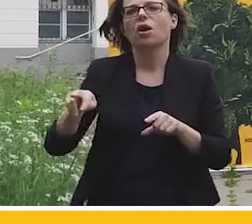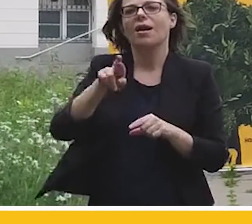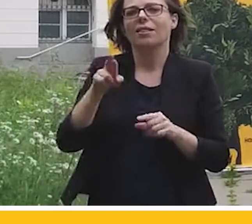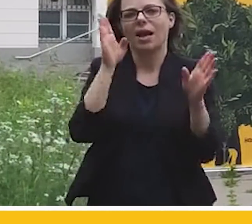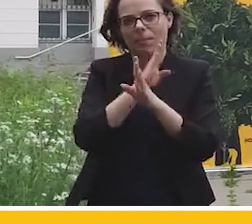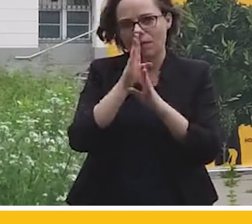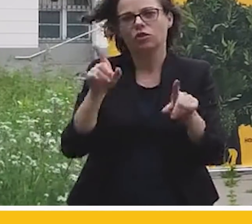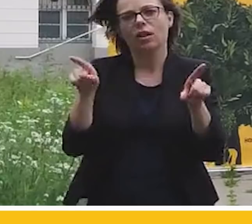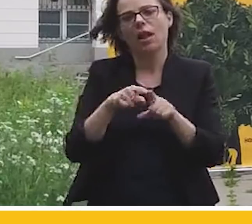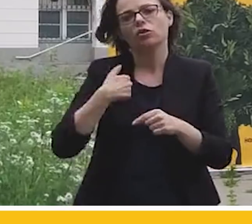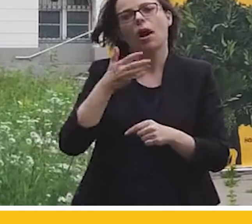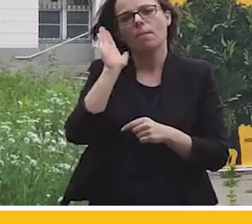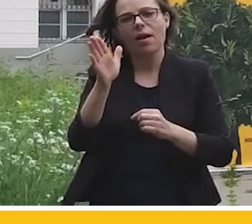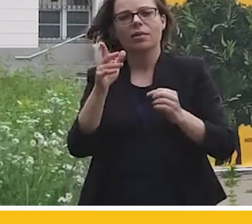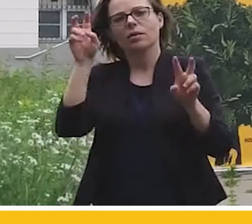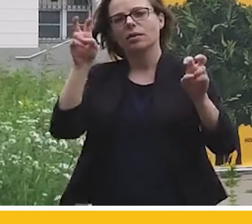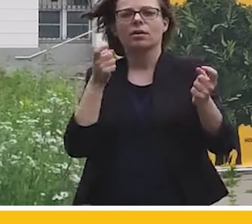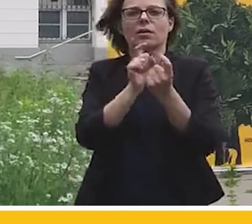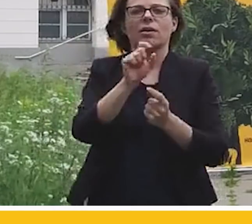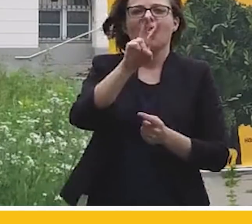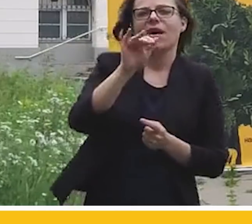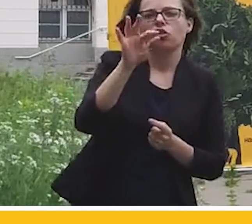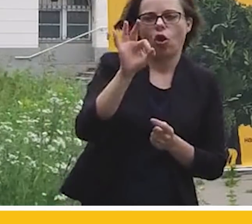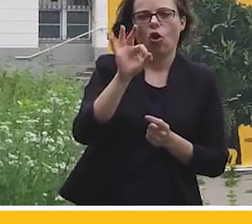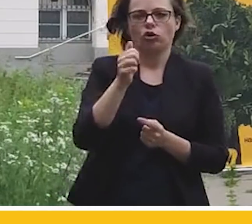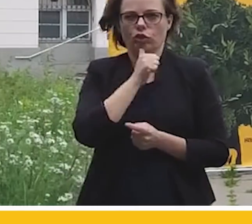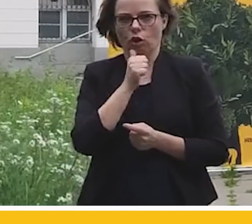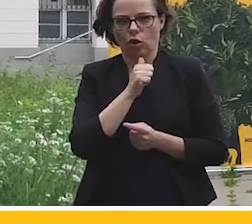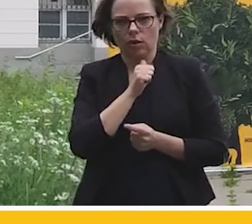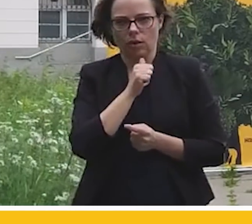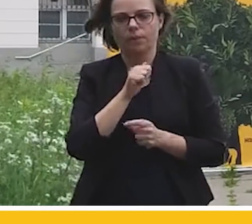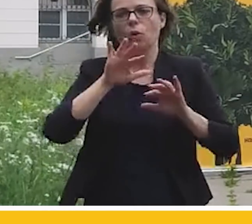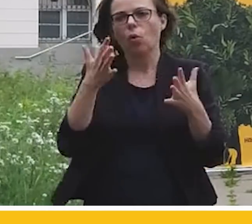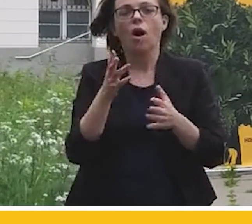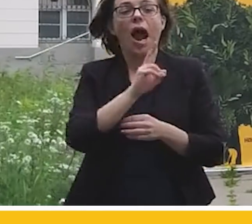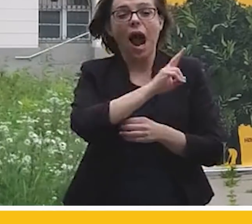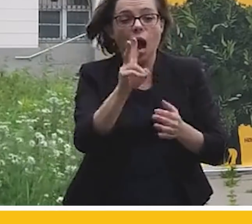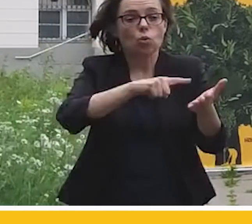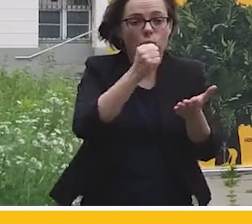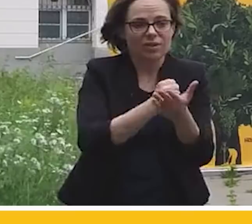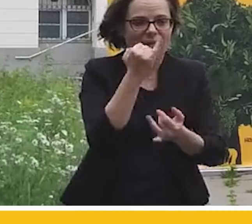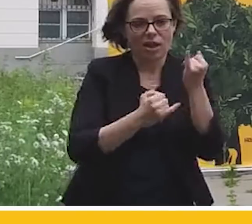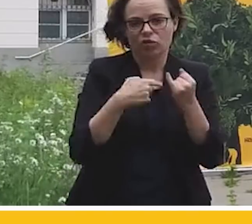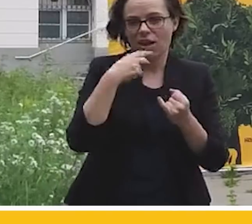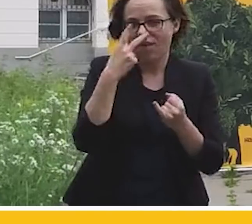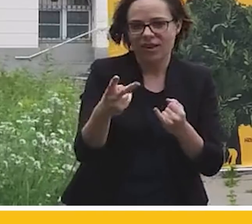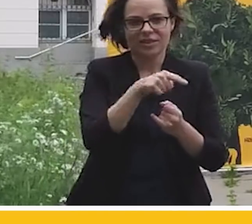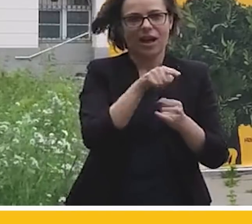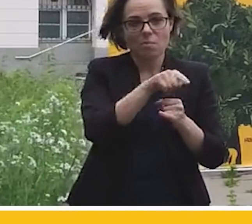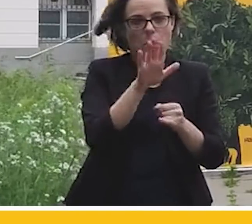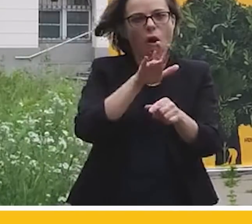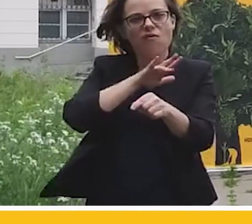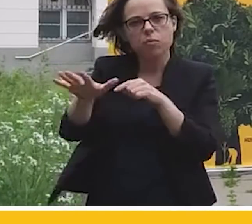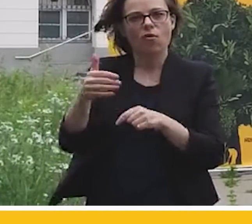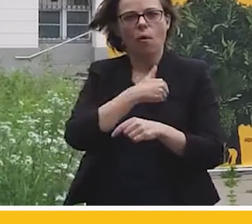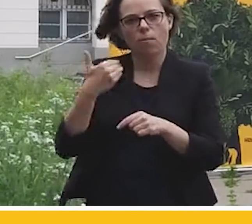instytucji zielonego weta, więc takiego weta, które spotka każdą ustawę pogłębiającą kryzys wodny w Polsce i każdą ustawę, która będzie nas odsuwać